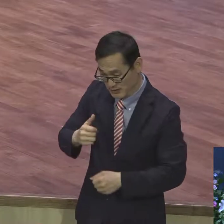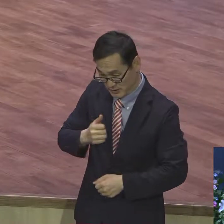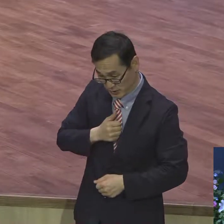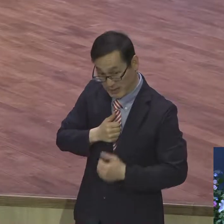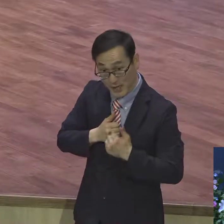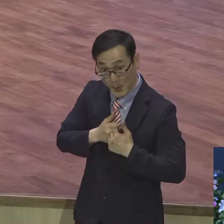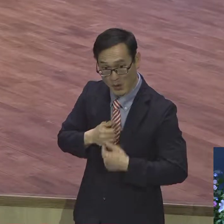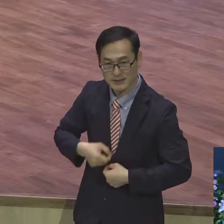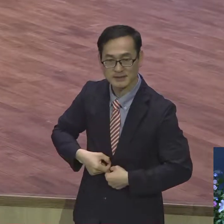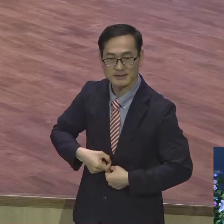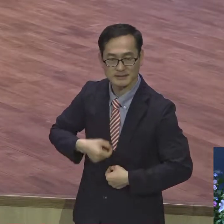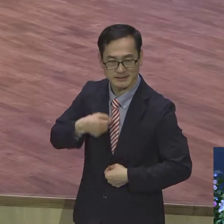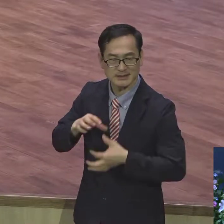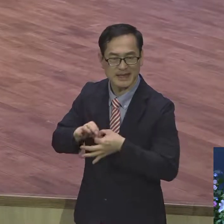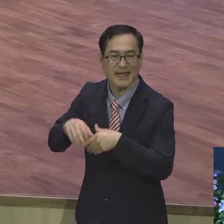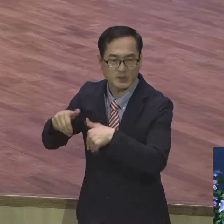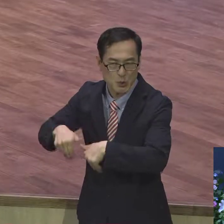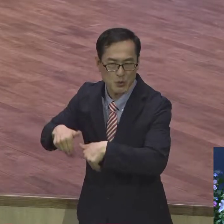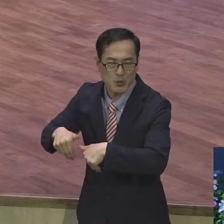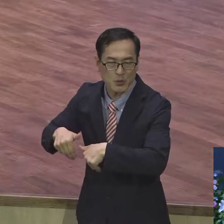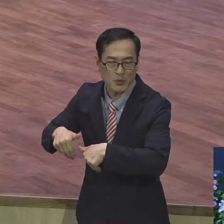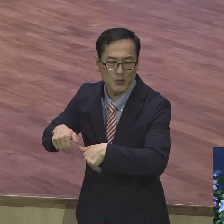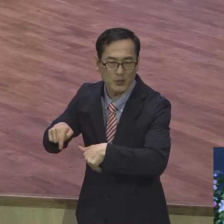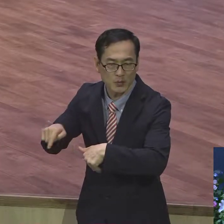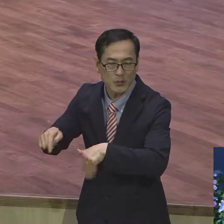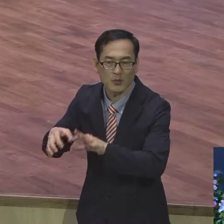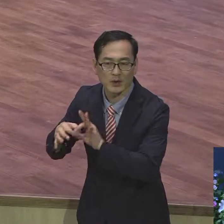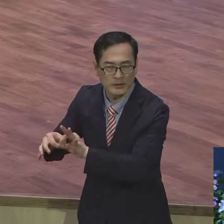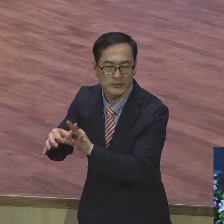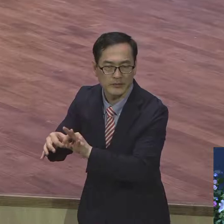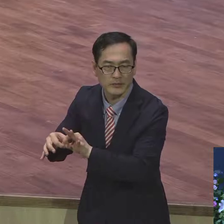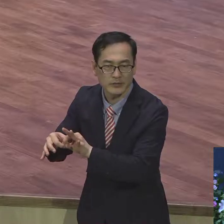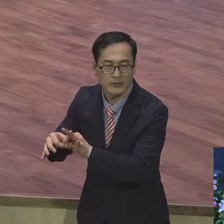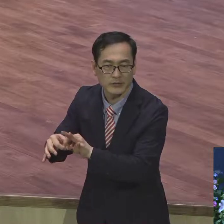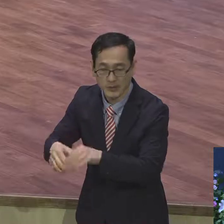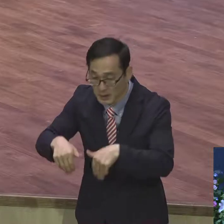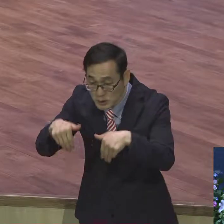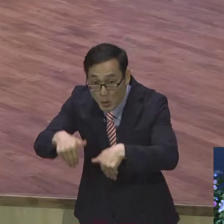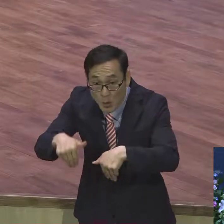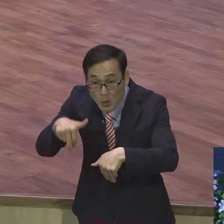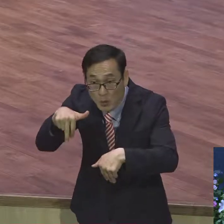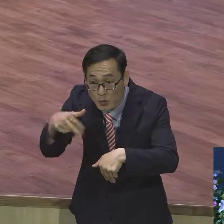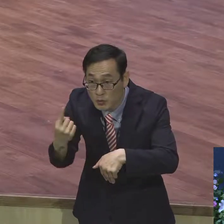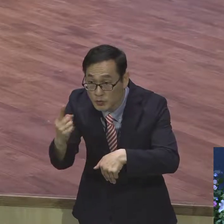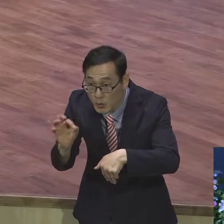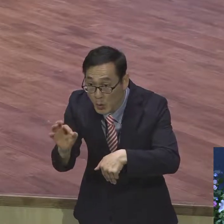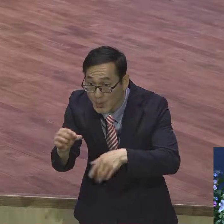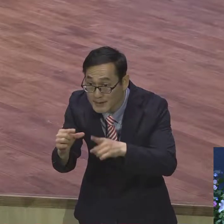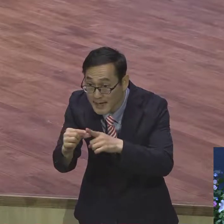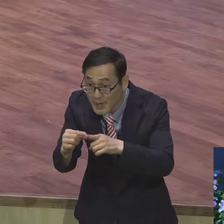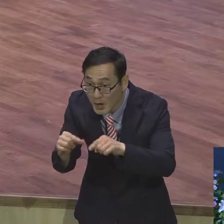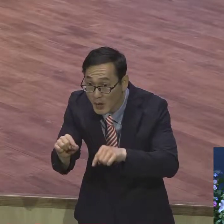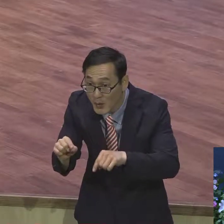종이다. 의의 종 종이란 말은요 딸을 대상이